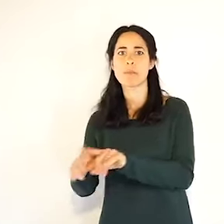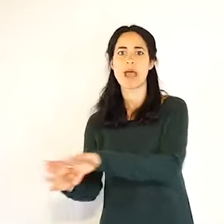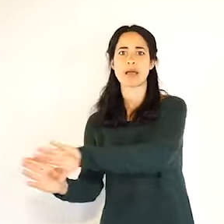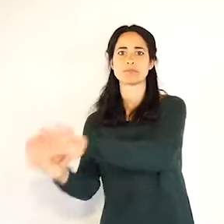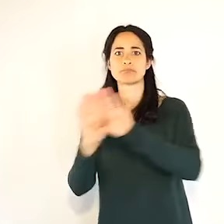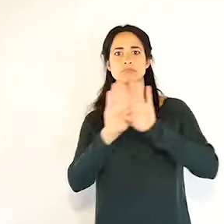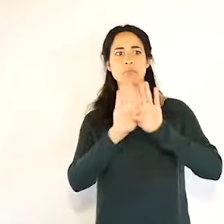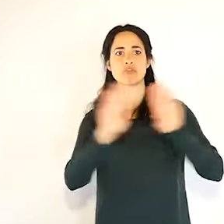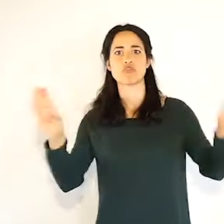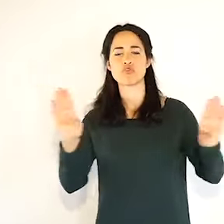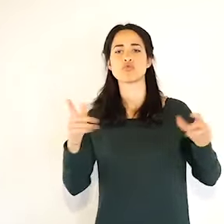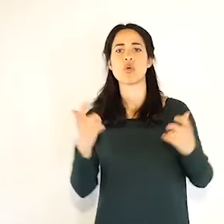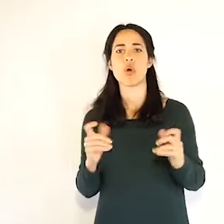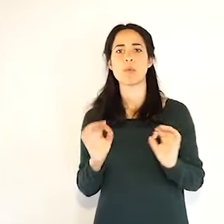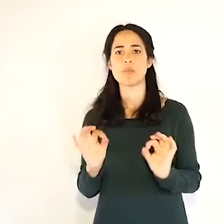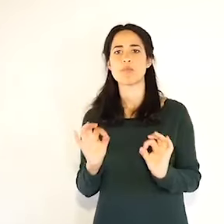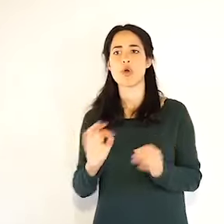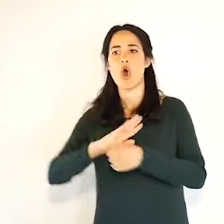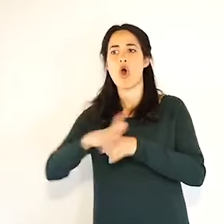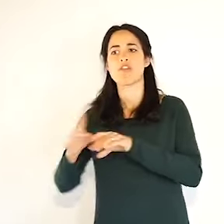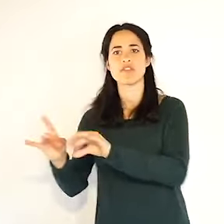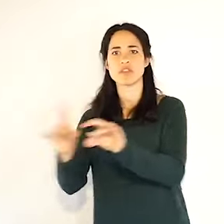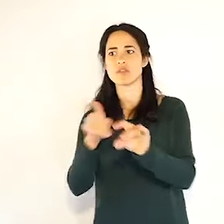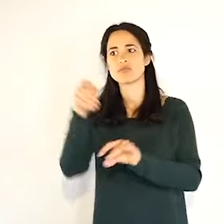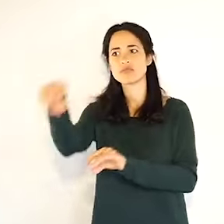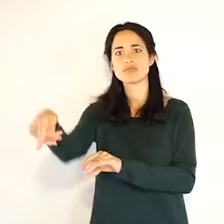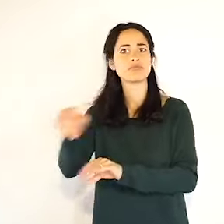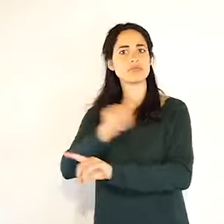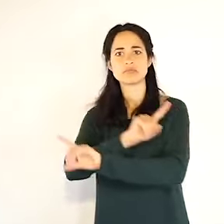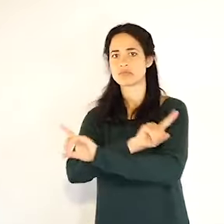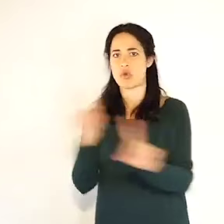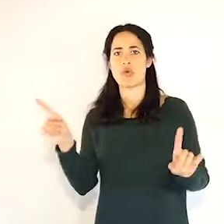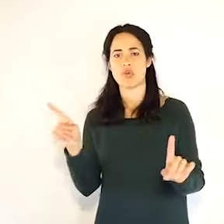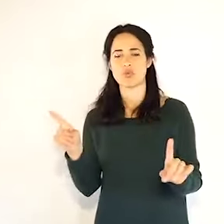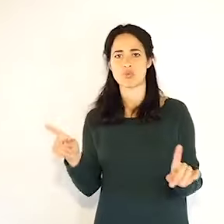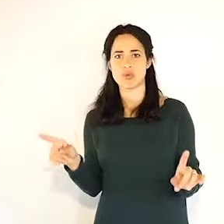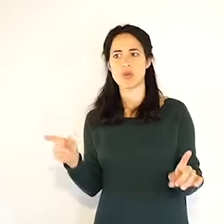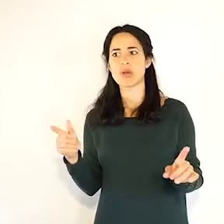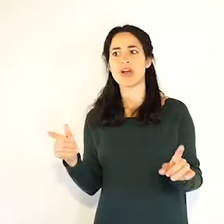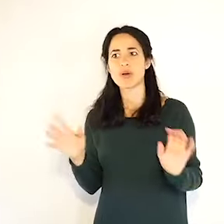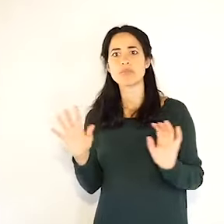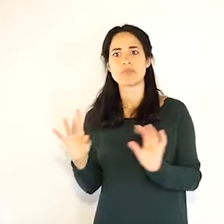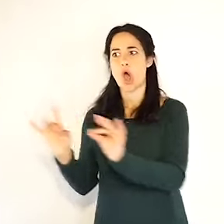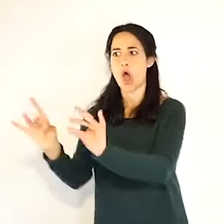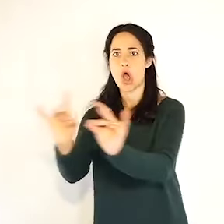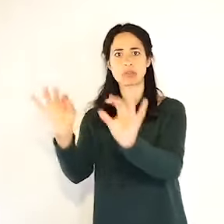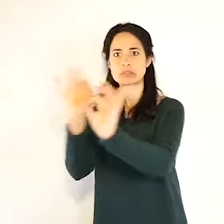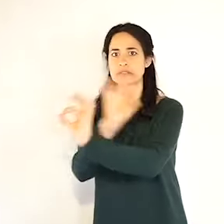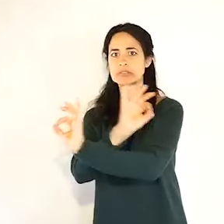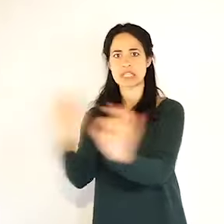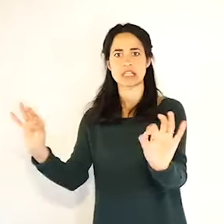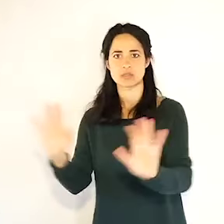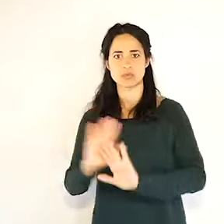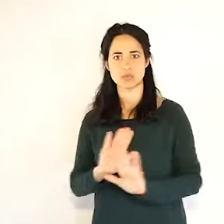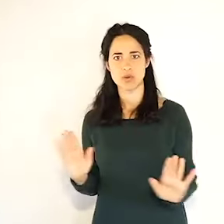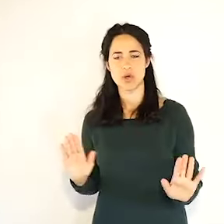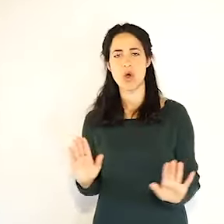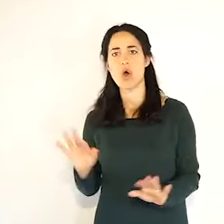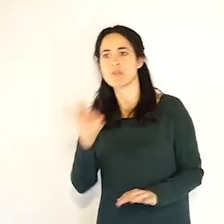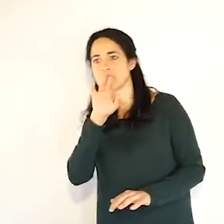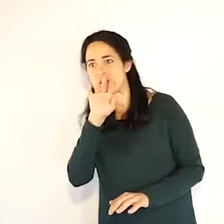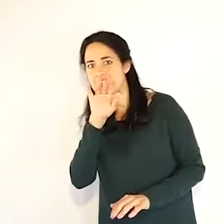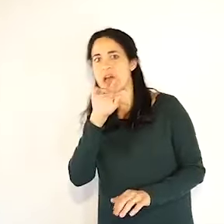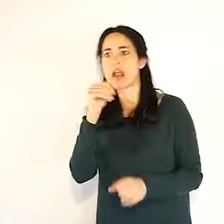passare neanche una volta il covid-19 e quindi sono indenni dall'infezione negli operatori e negli